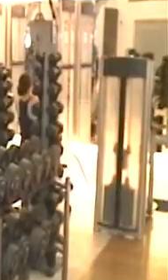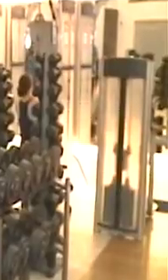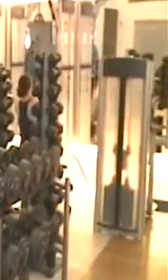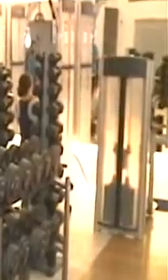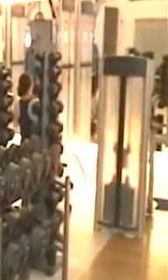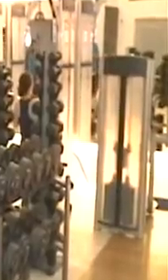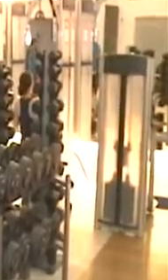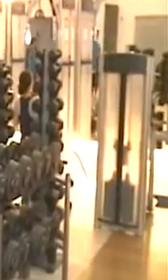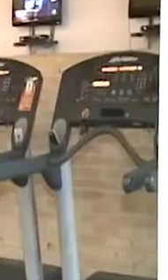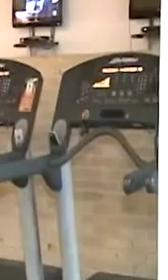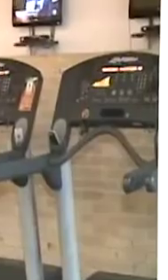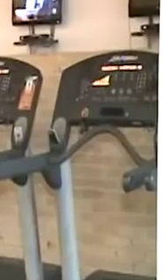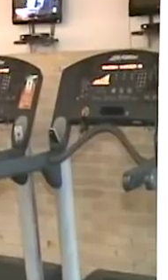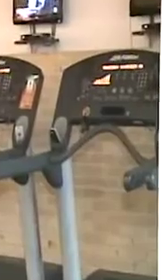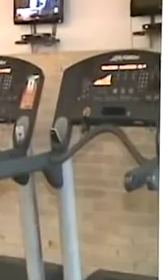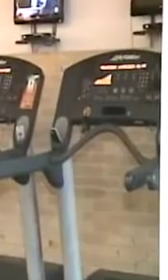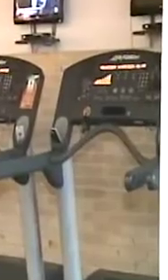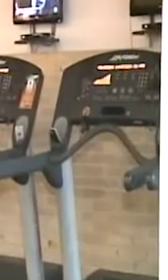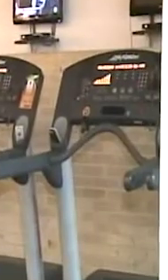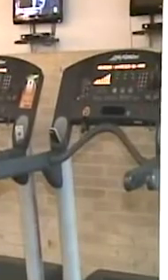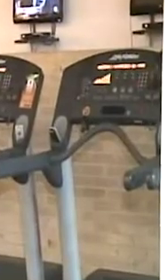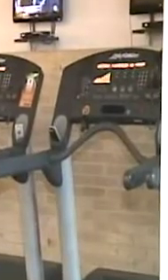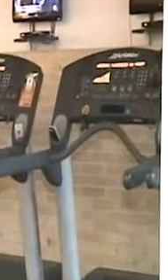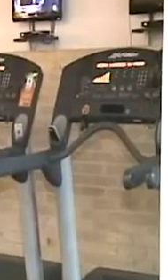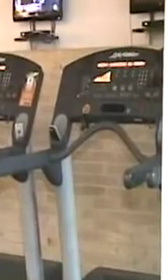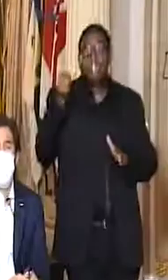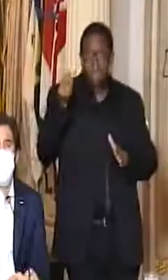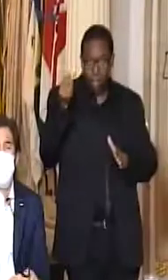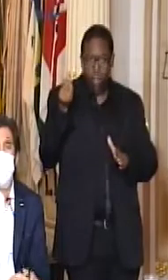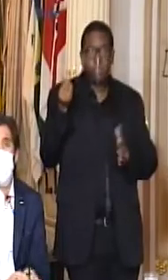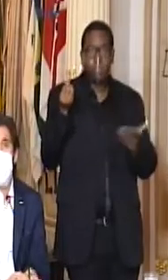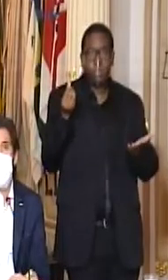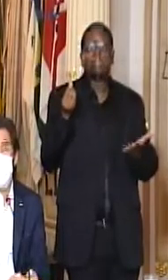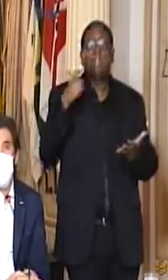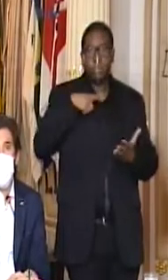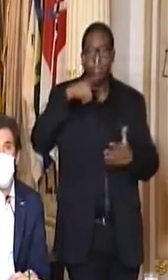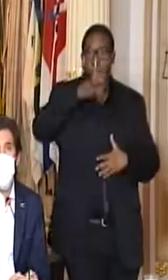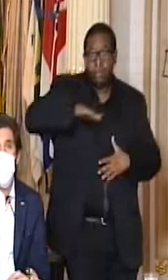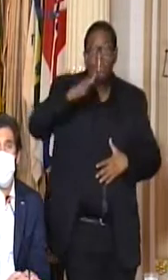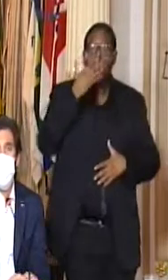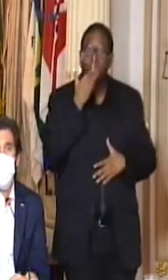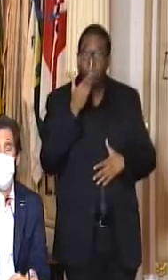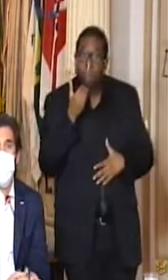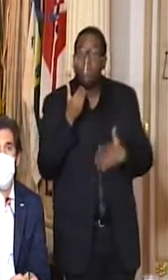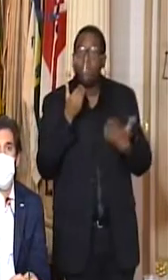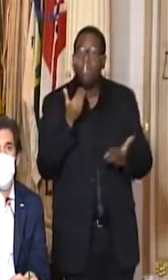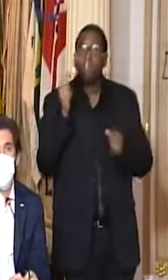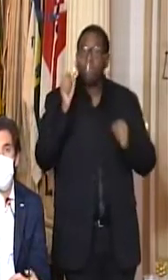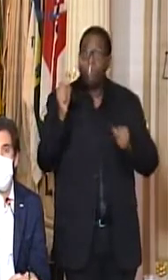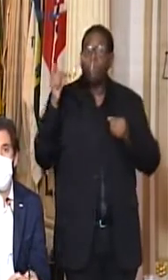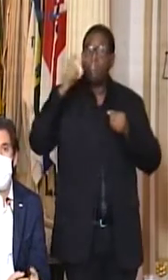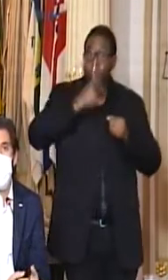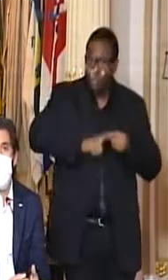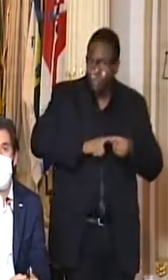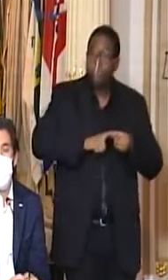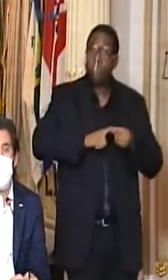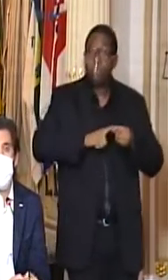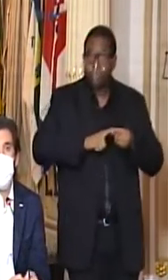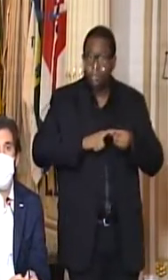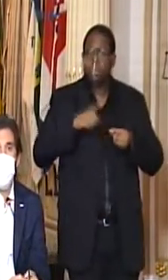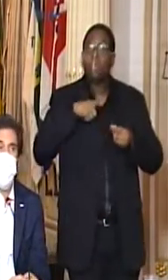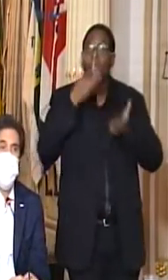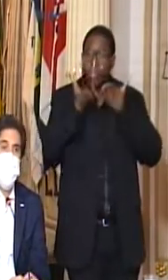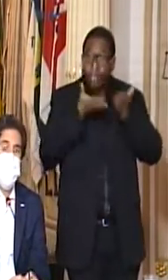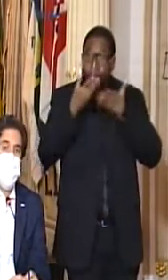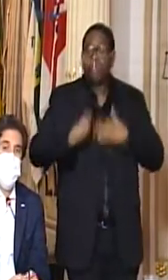O protocolo do setor deve ser publicado nesta sexta-feira. Os serviços de alimentação vão poder voltar a funcionar com atendimento